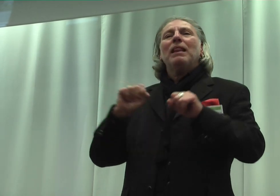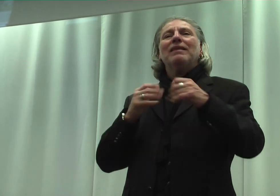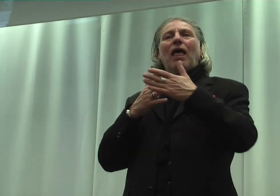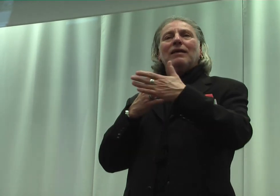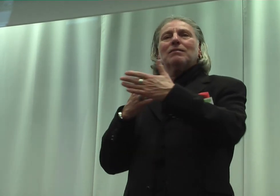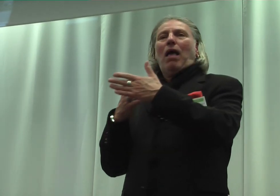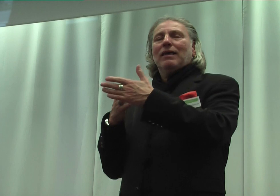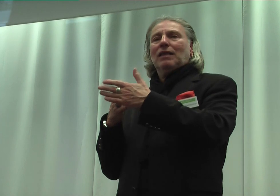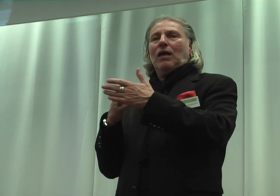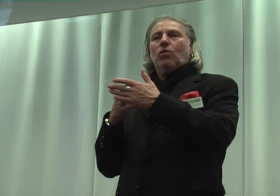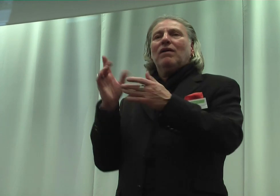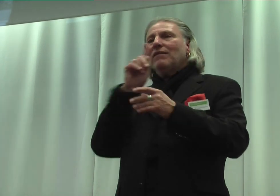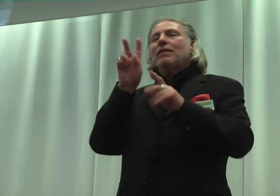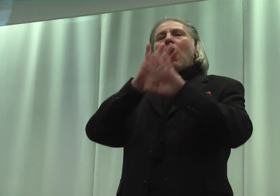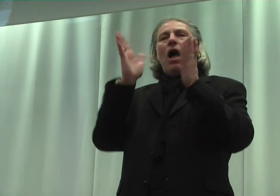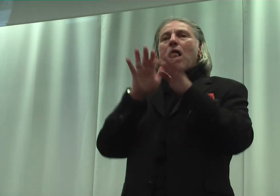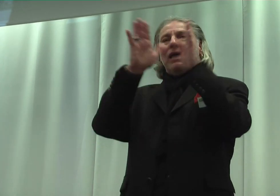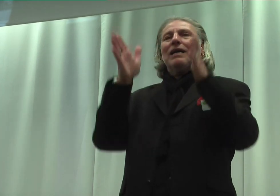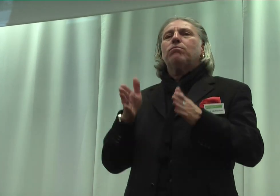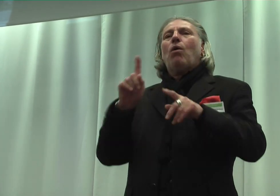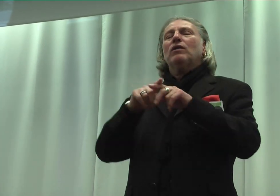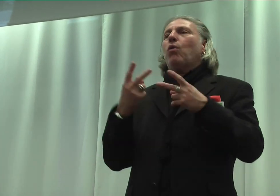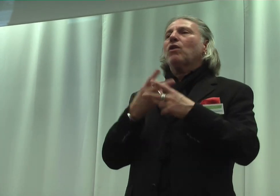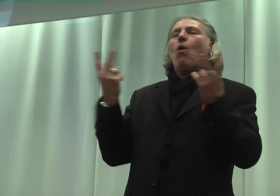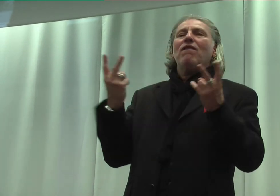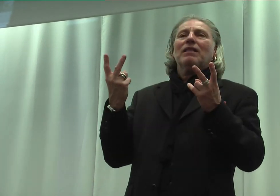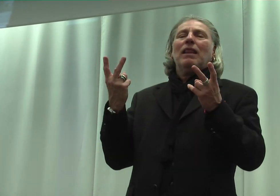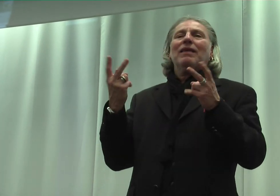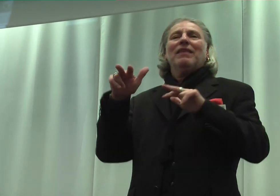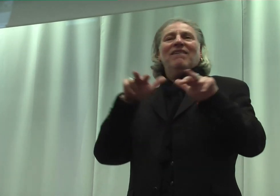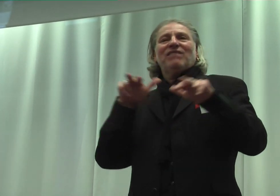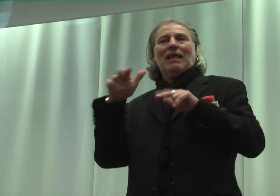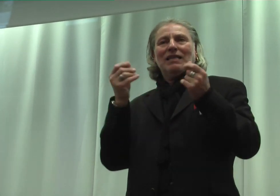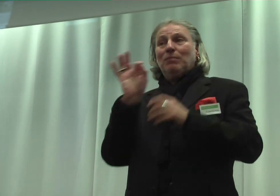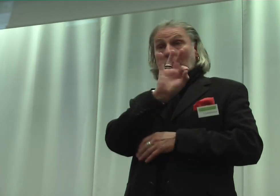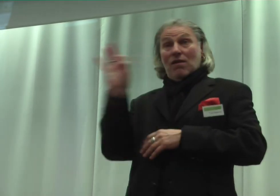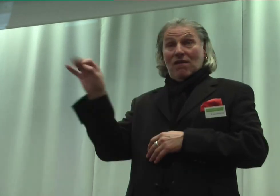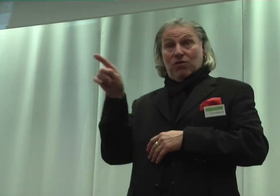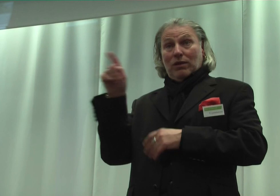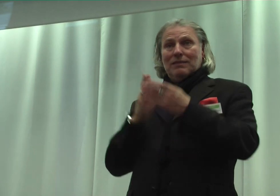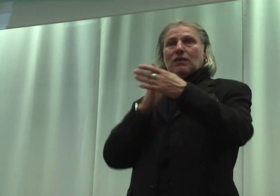wenn alle Bäuer und öffentlichen Verkehrsmittel für sie zugänglich sind.